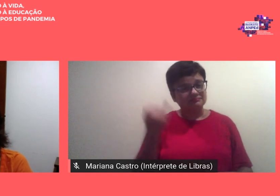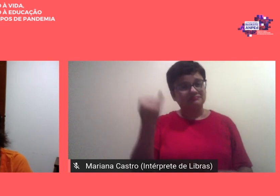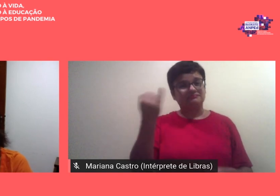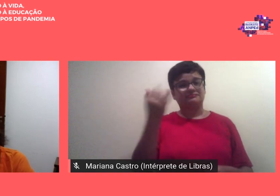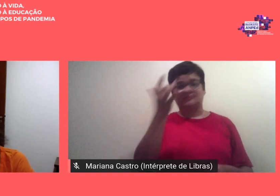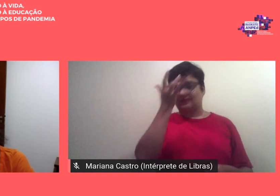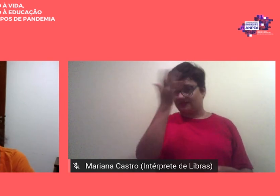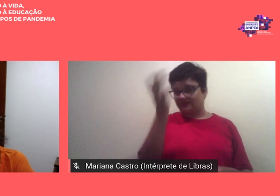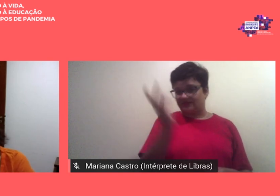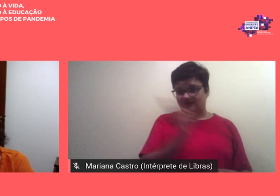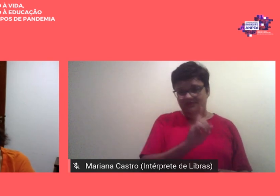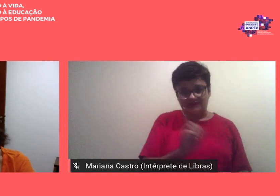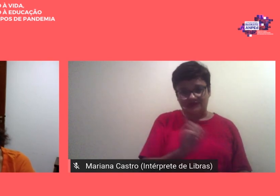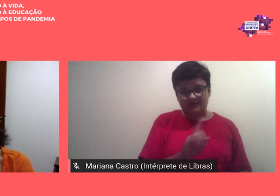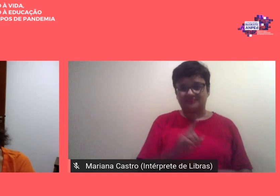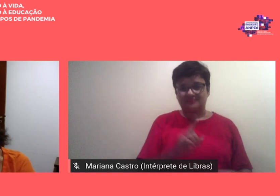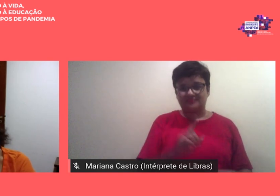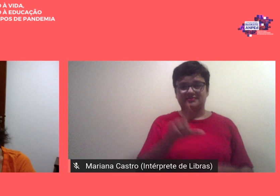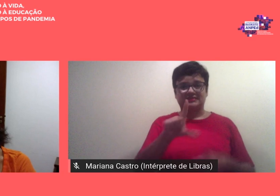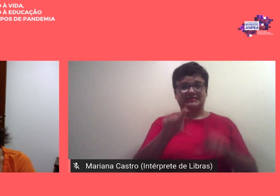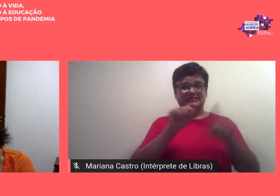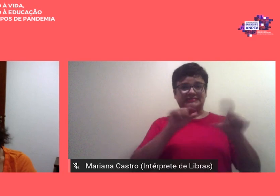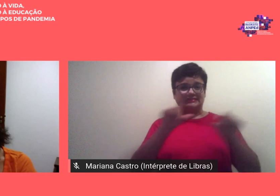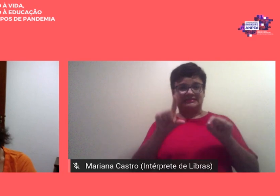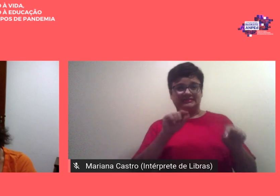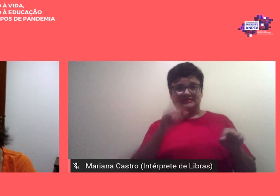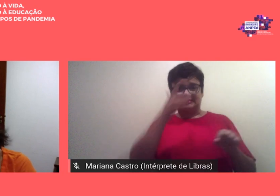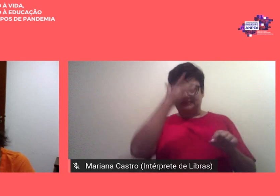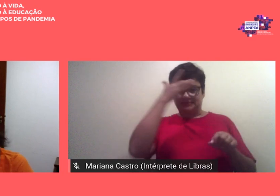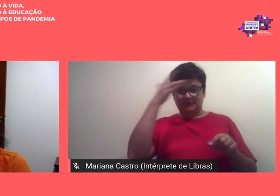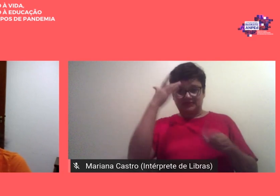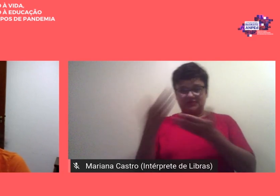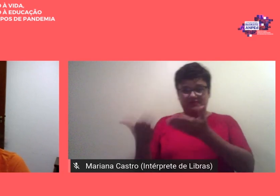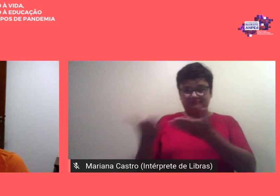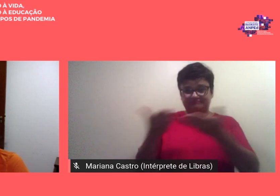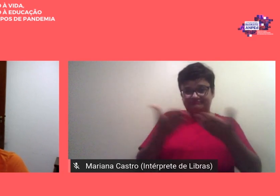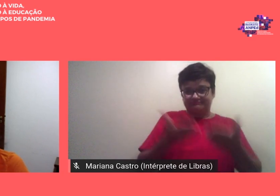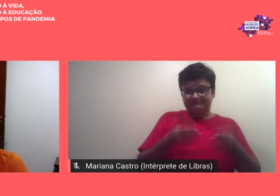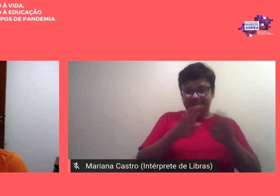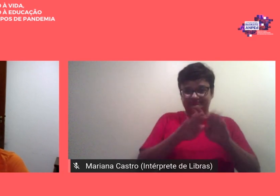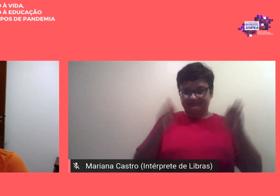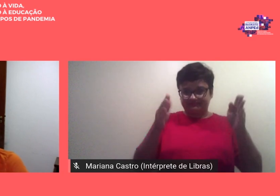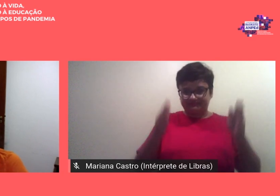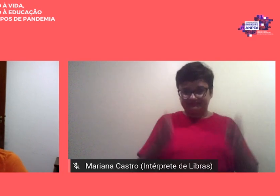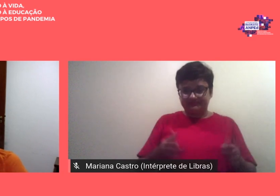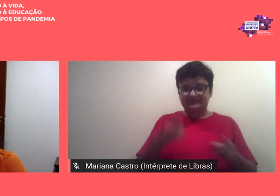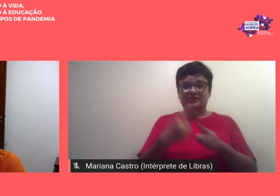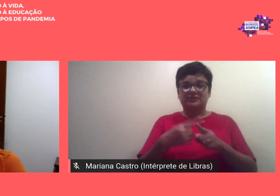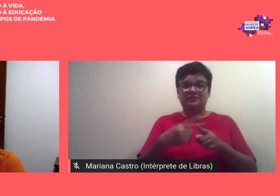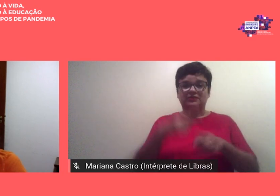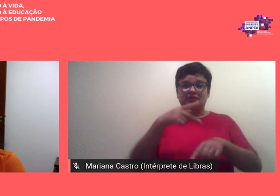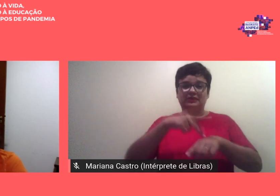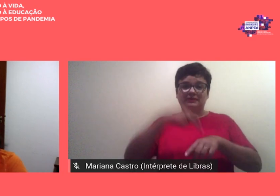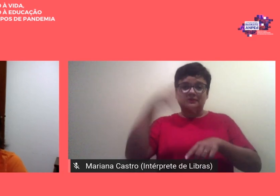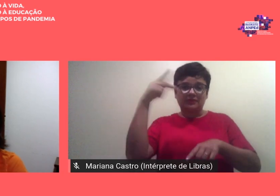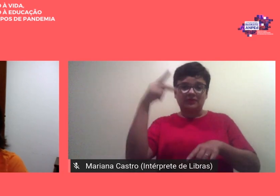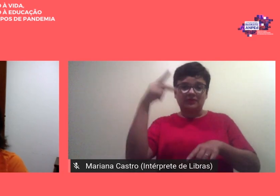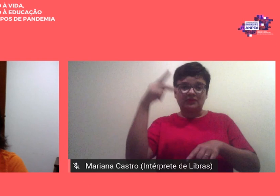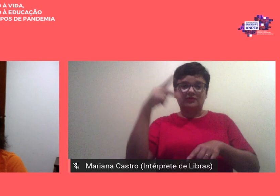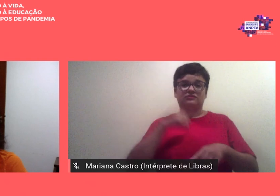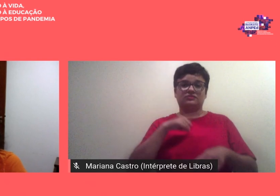fácil escolher os convidados das mesas considerando que todos os programas de pós são constituídos por